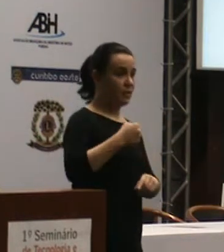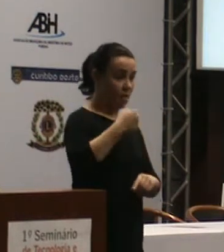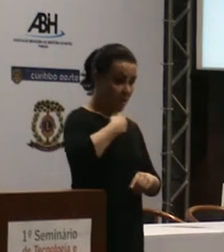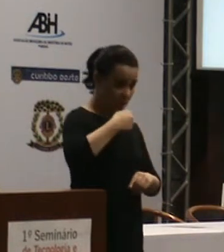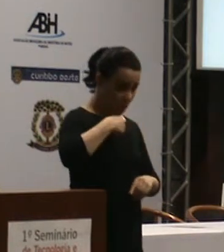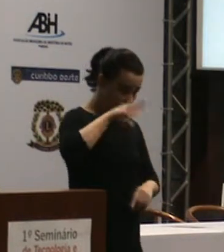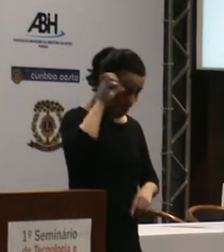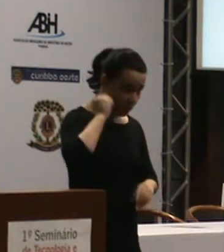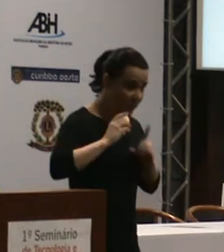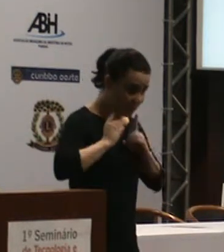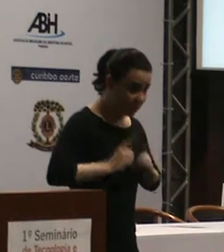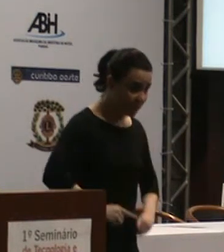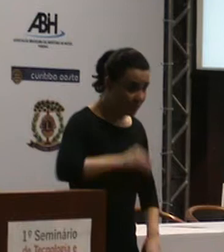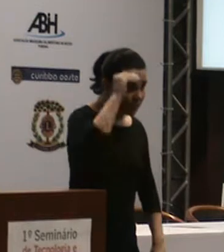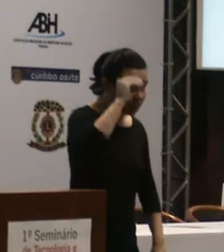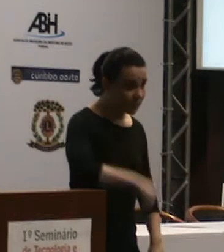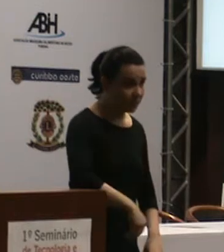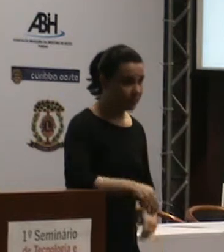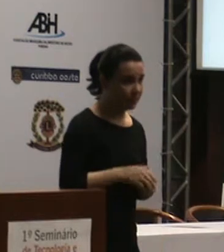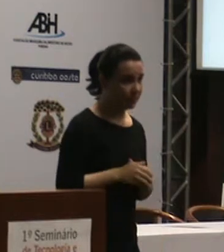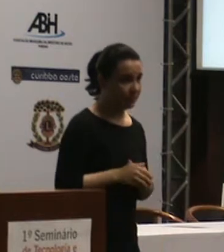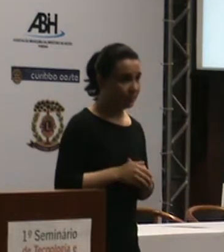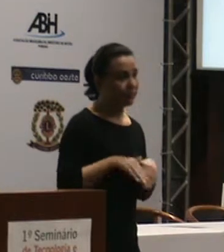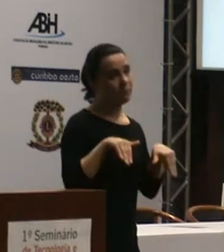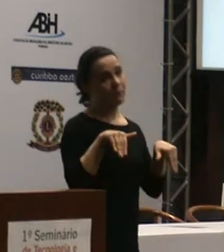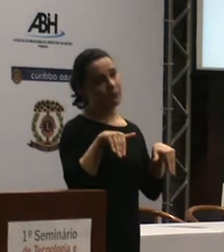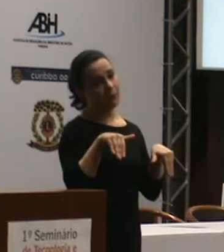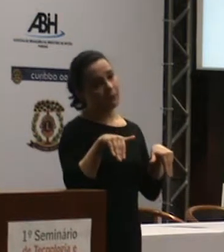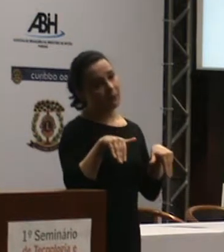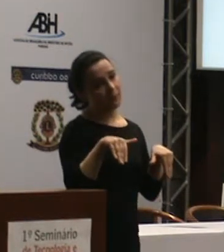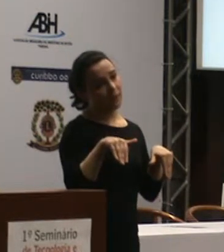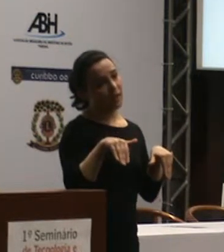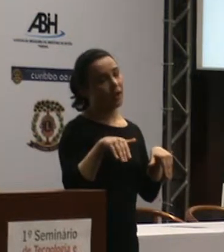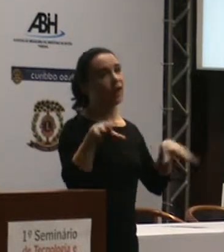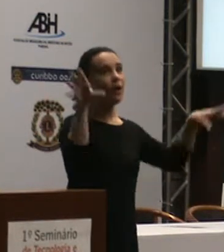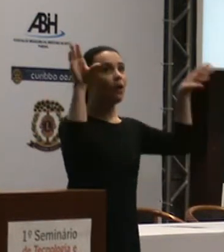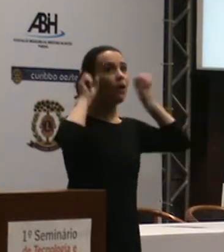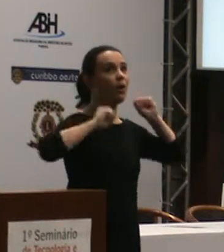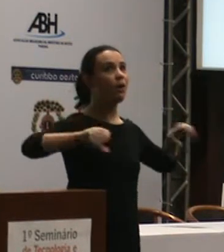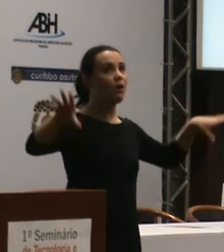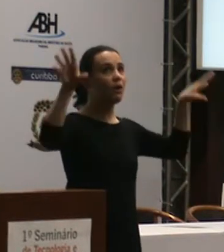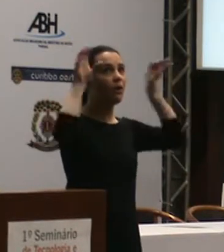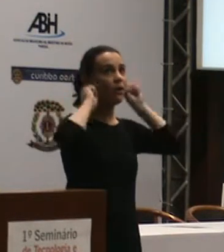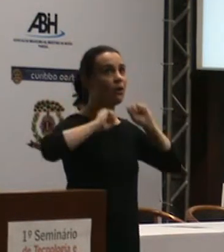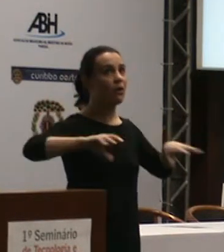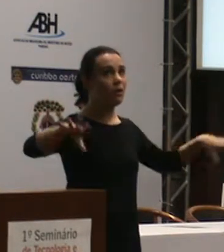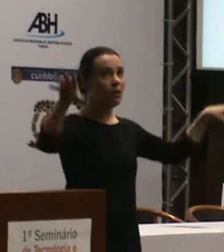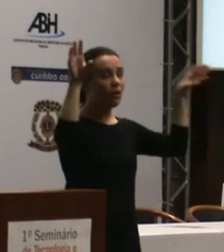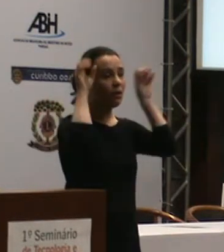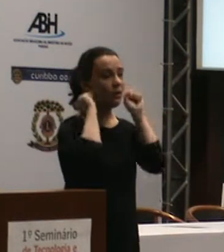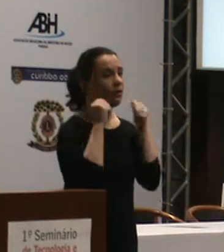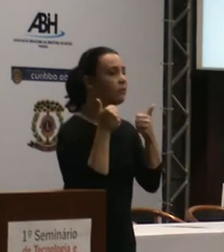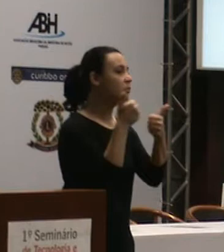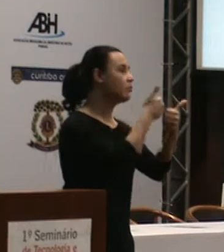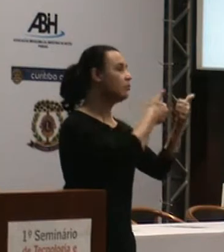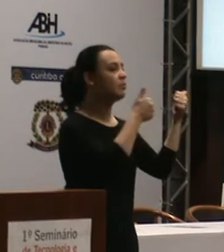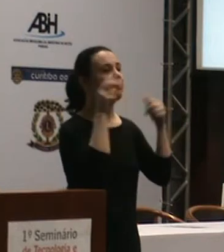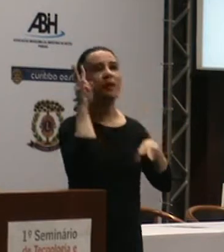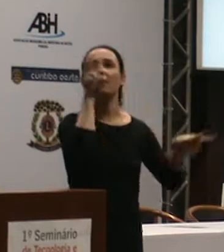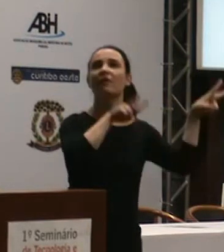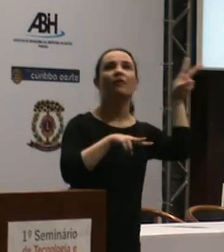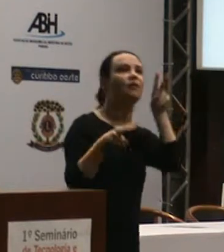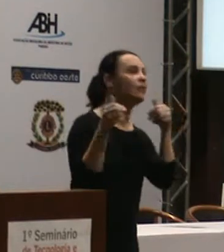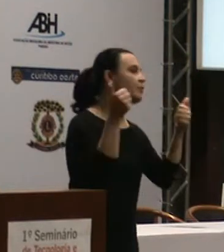chamada preguiça, comodidade, uma vida de... Eu quero